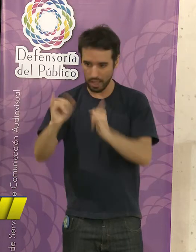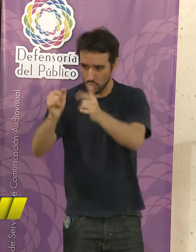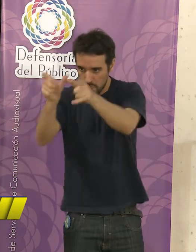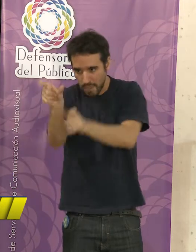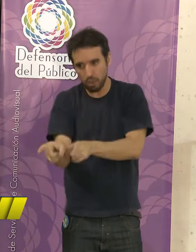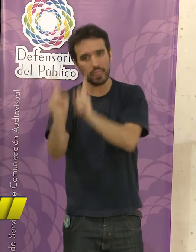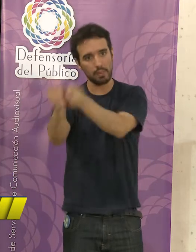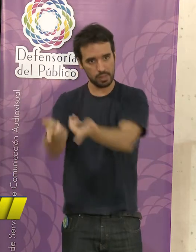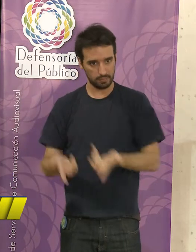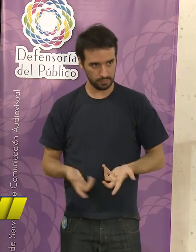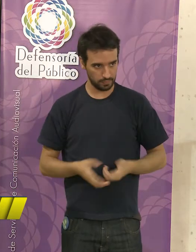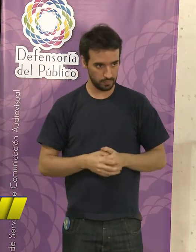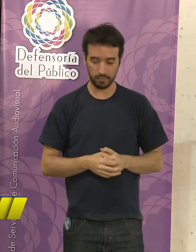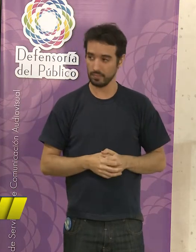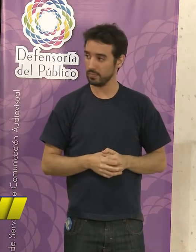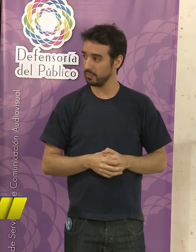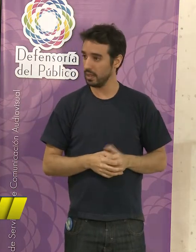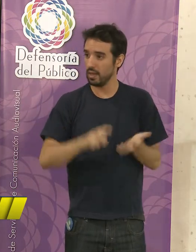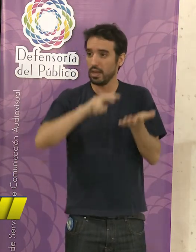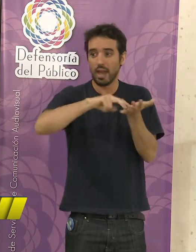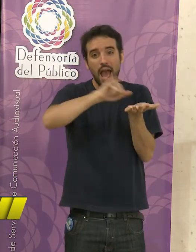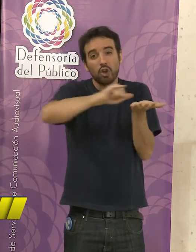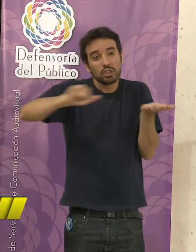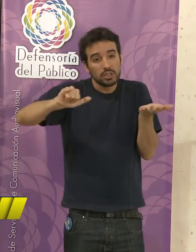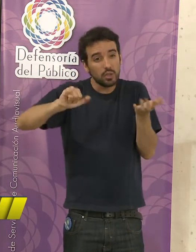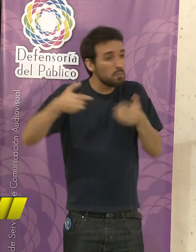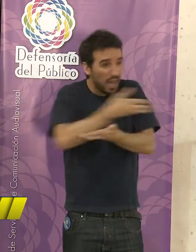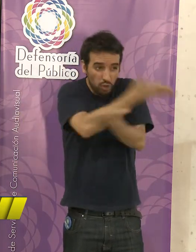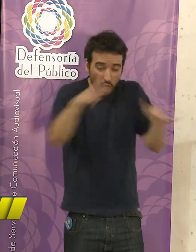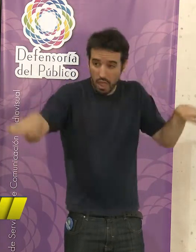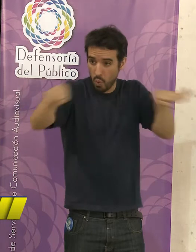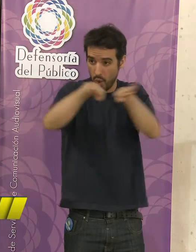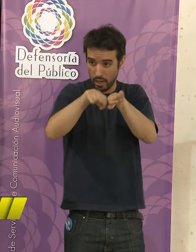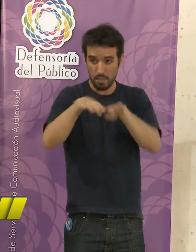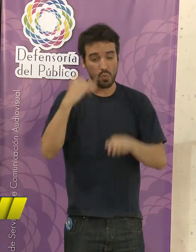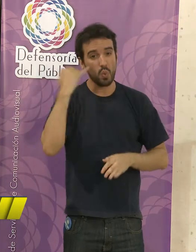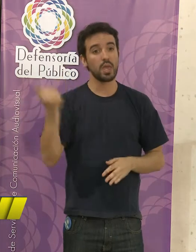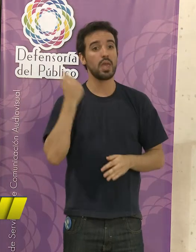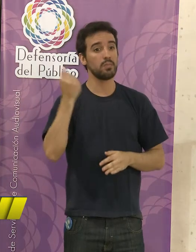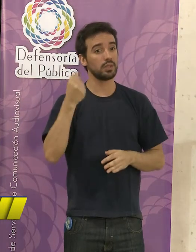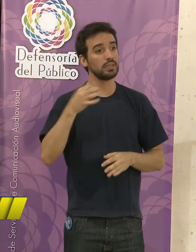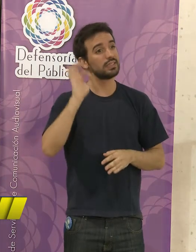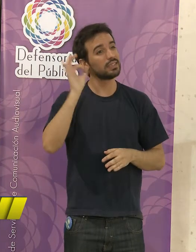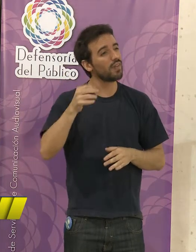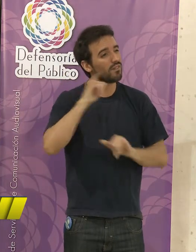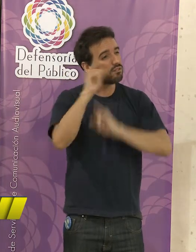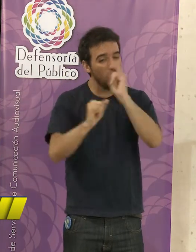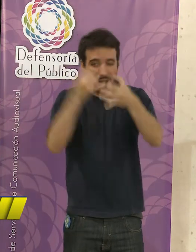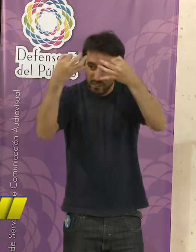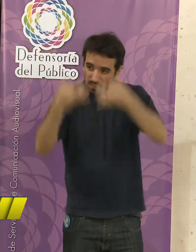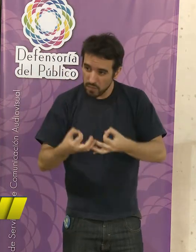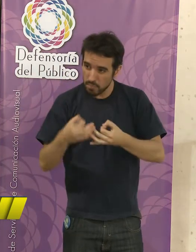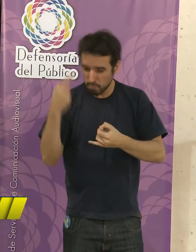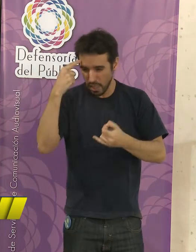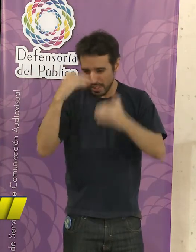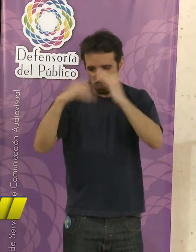Bueno, las noticias son para todos. Es muy importante estar bien informados para poder construir nuestra